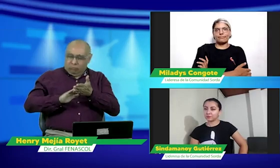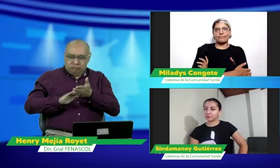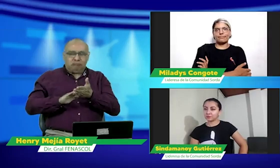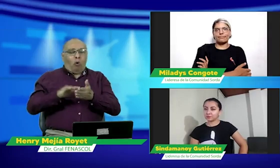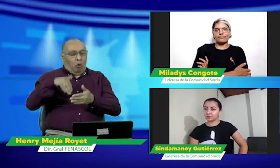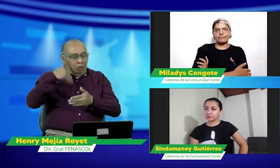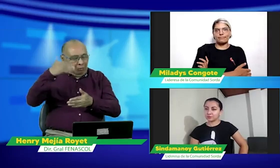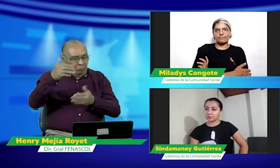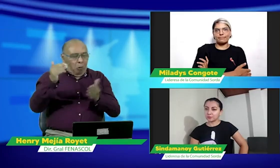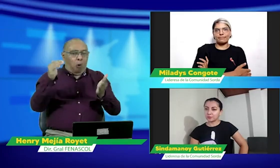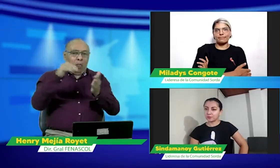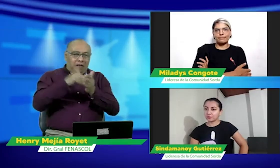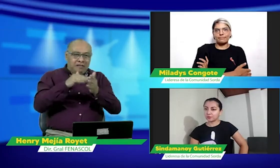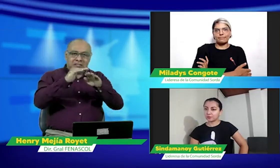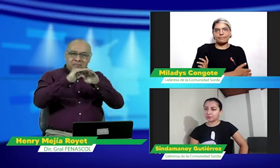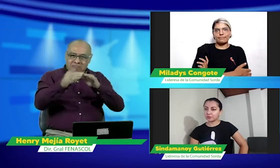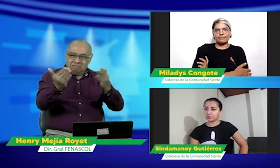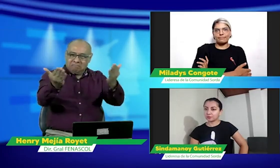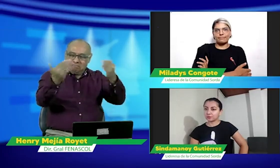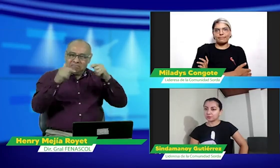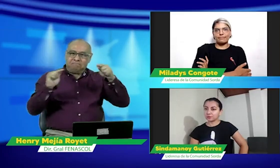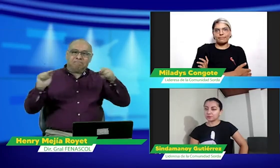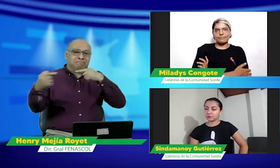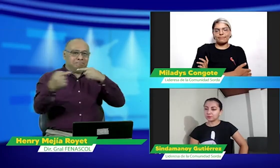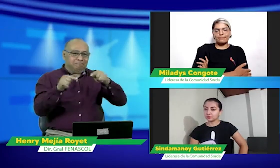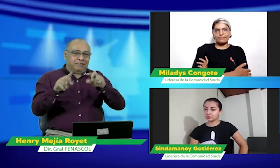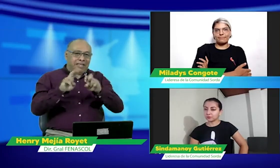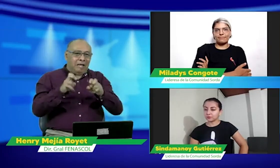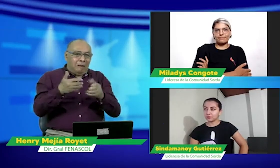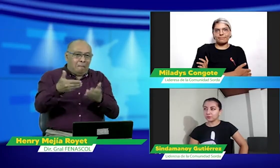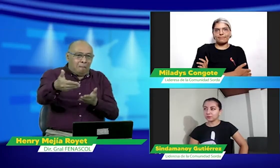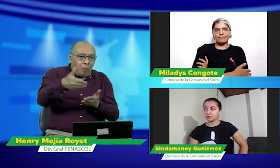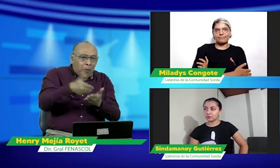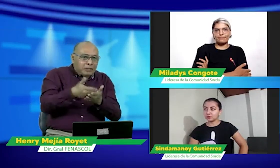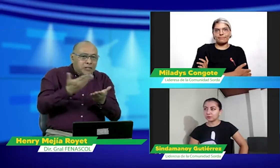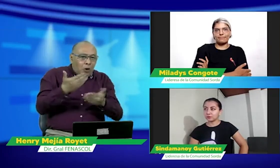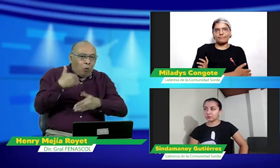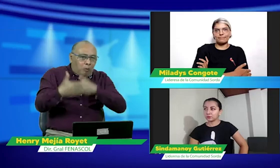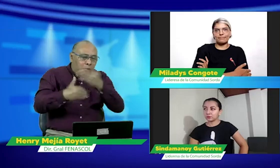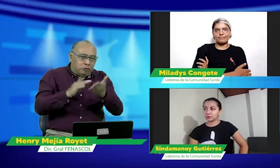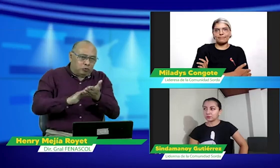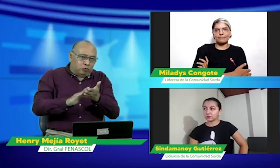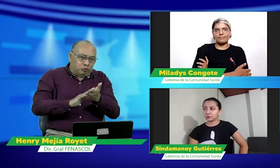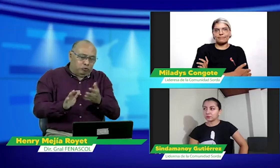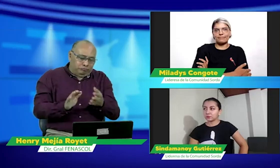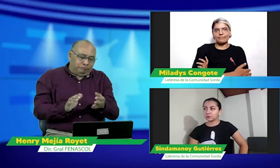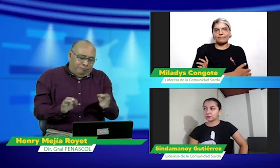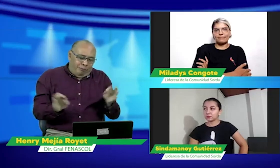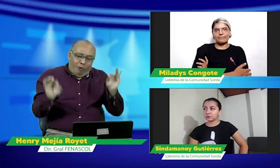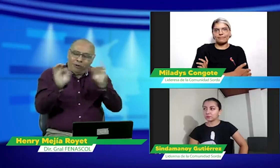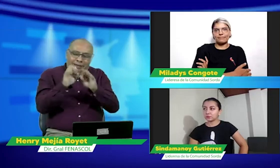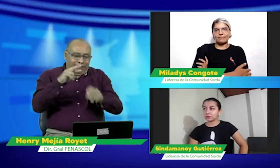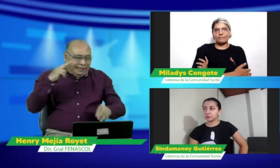remitirnos también a la historia a ver qué ha pasado y cómo se puede lograr una solución y pues de seguro